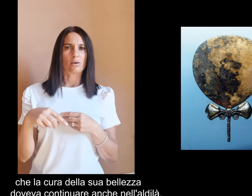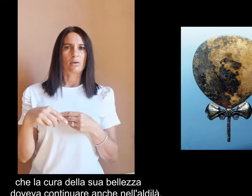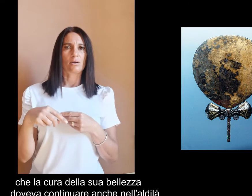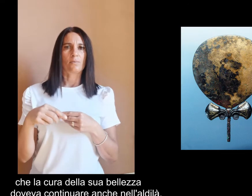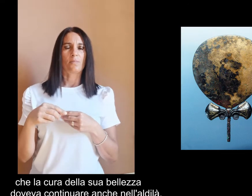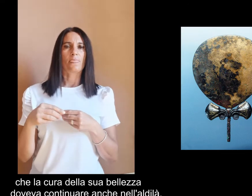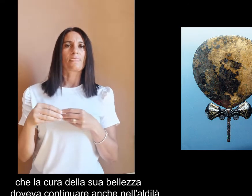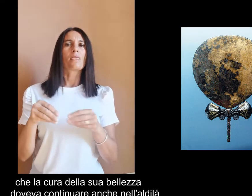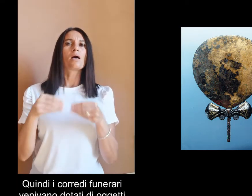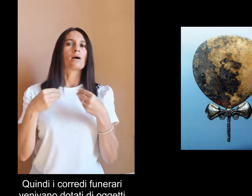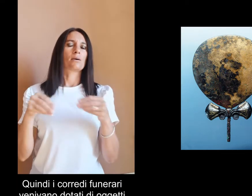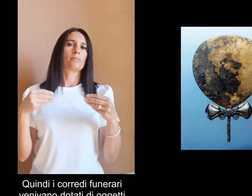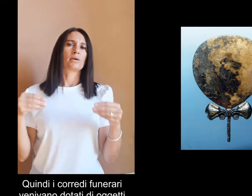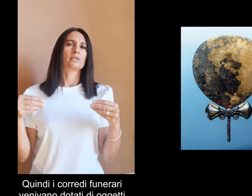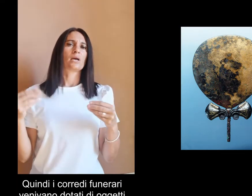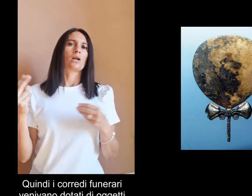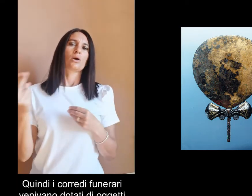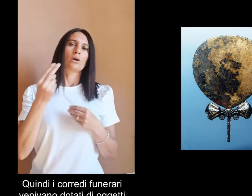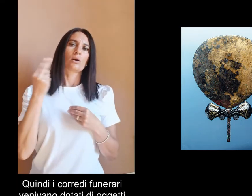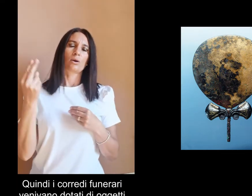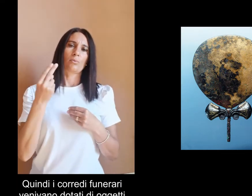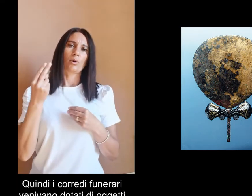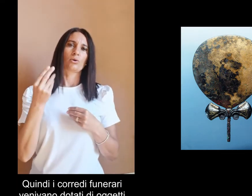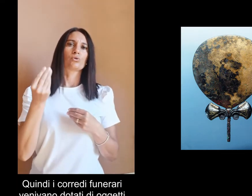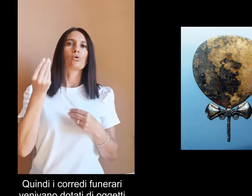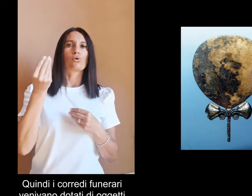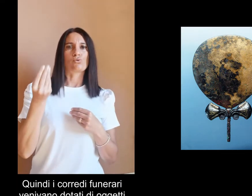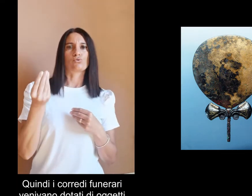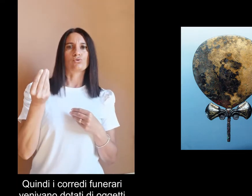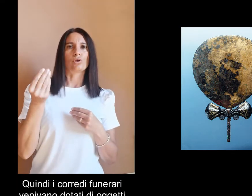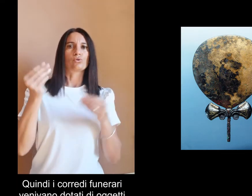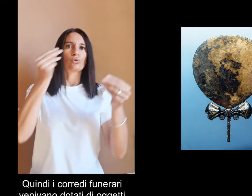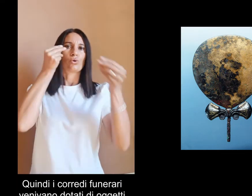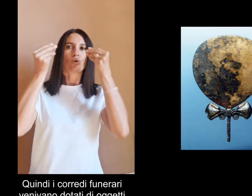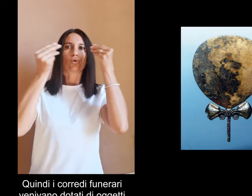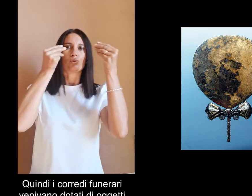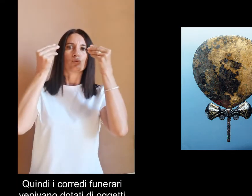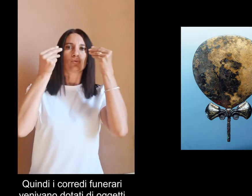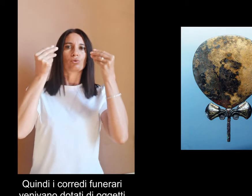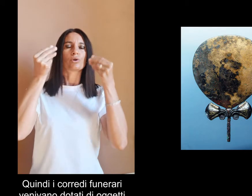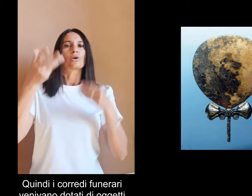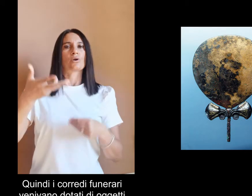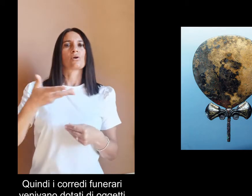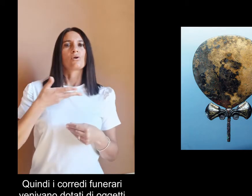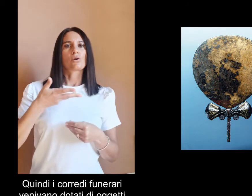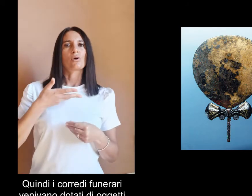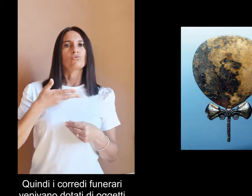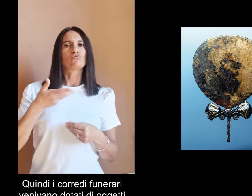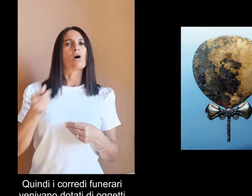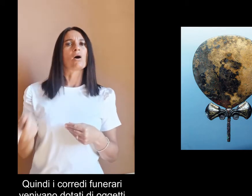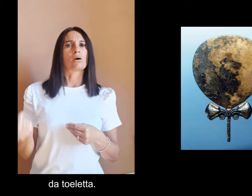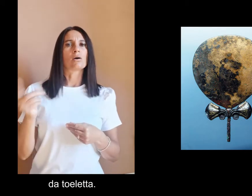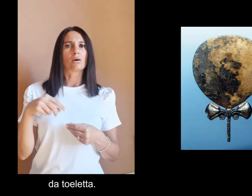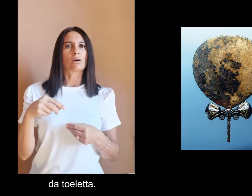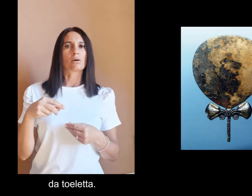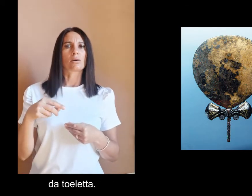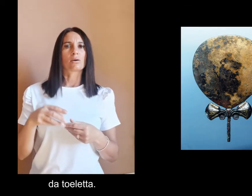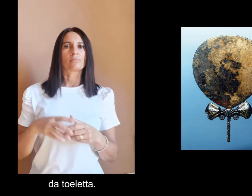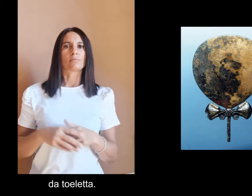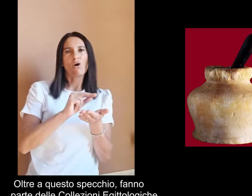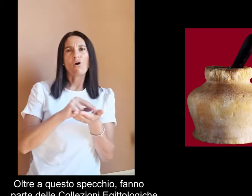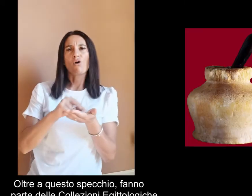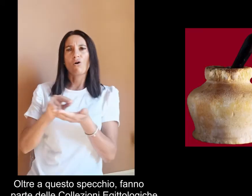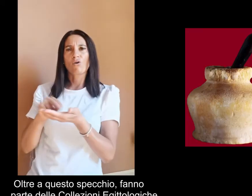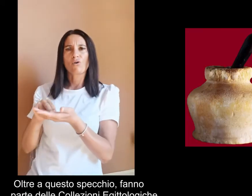quindi i corredi funerari venivano dotati di oggetti da